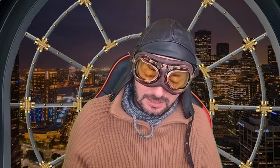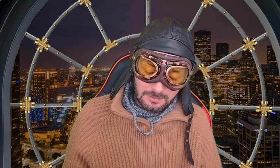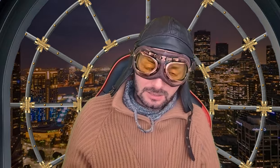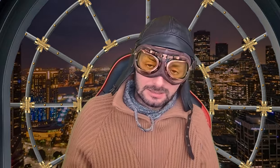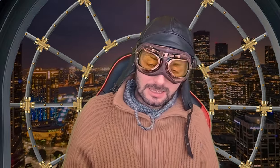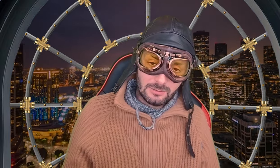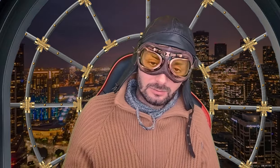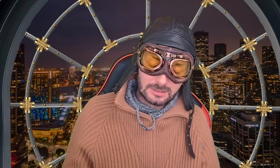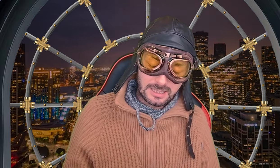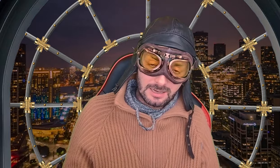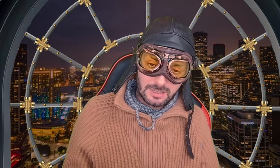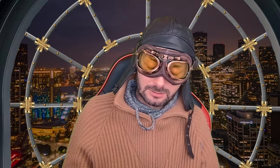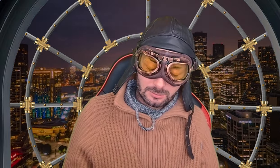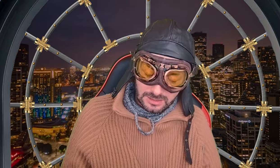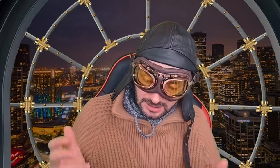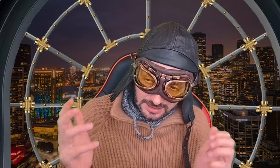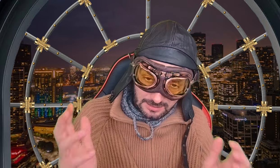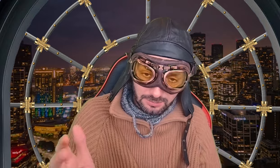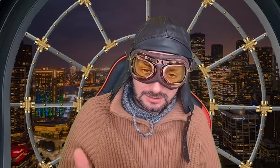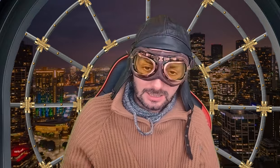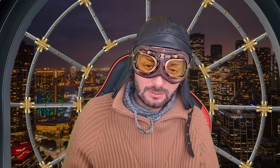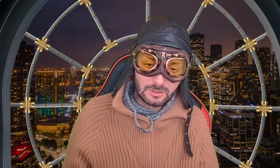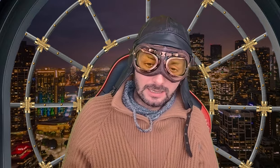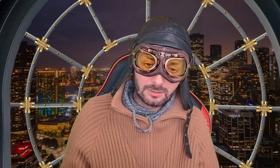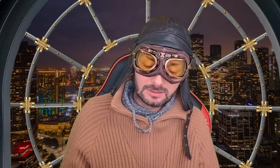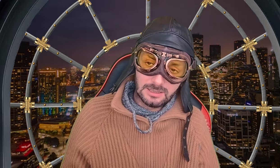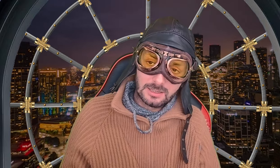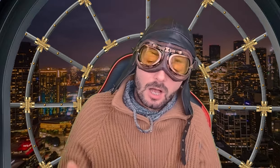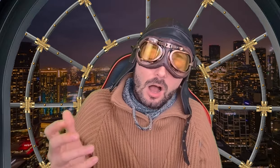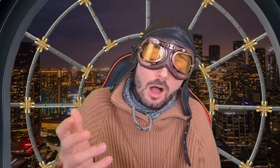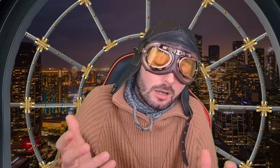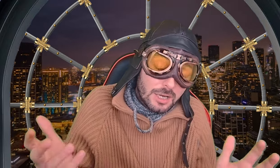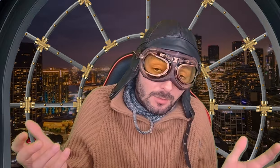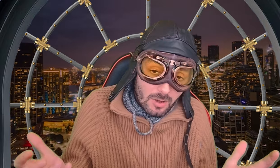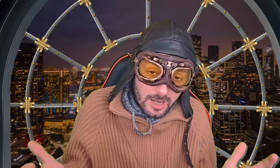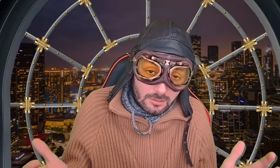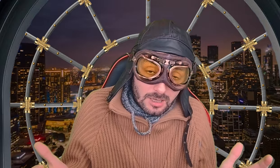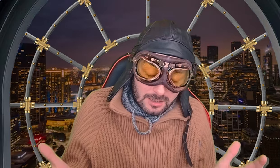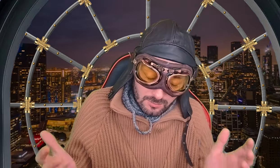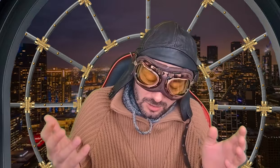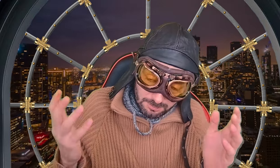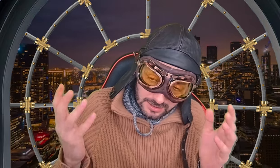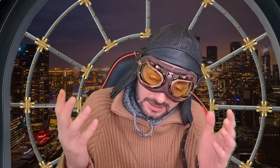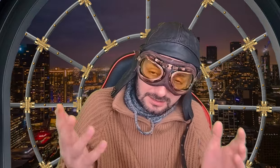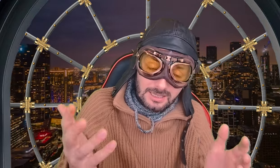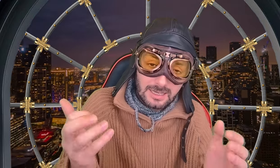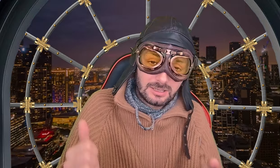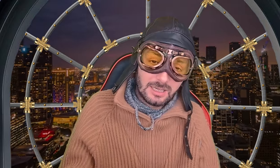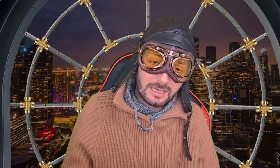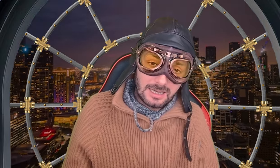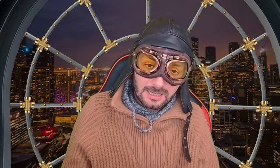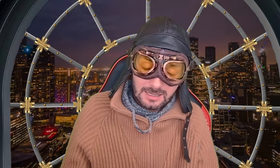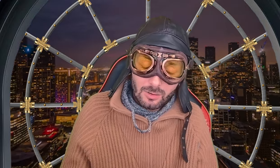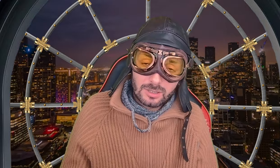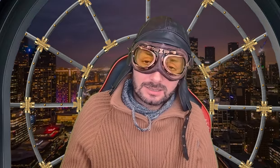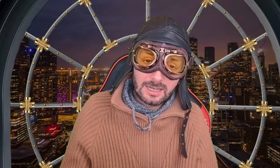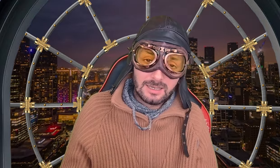da priznaju Srebrencu, ne žele da priznaju genocid, ali i ne moraju, dragi moji, priznaće ga ostale